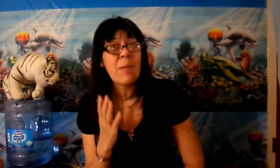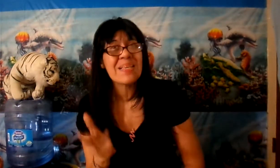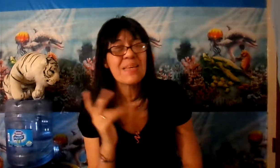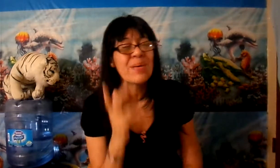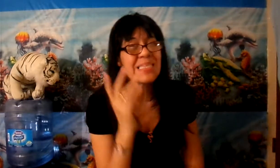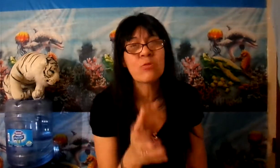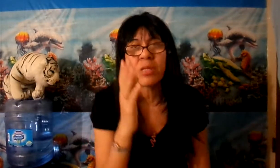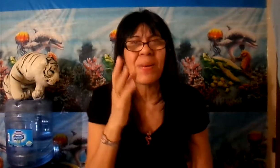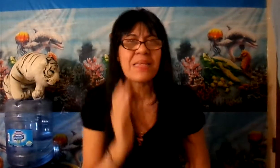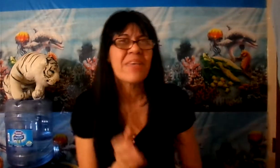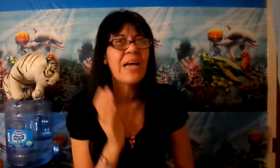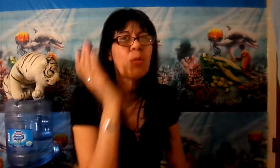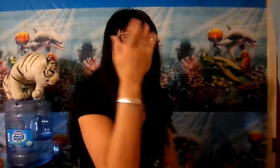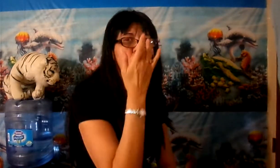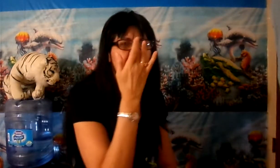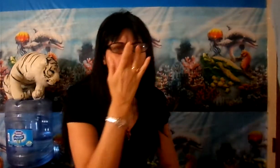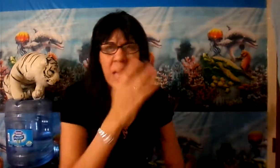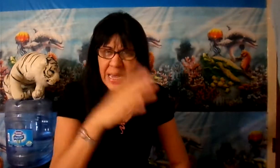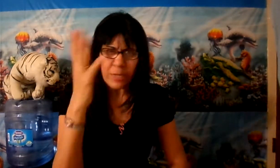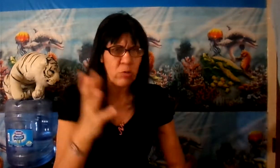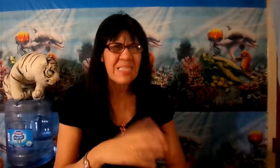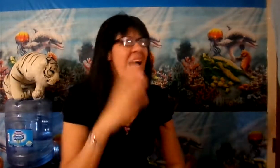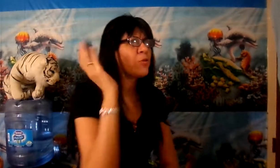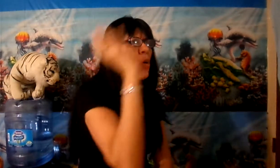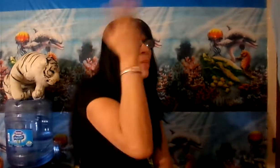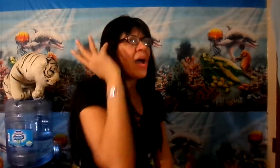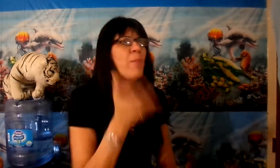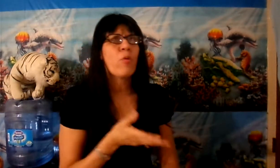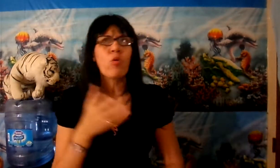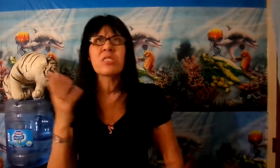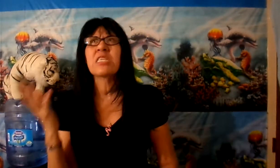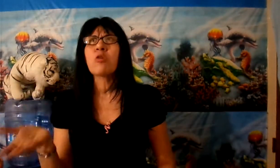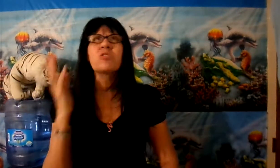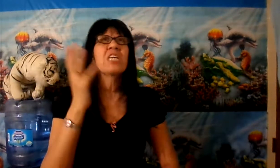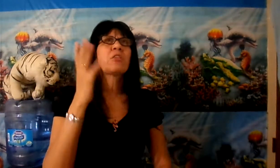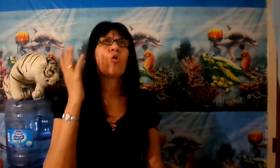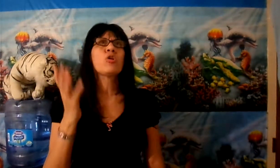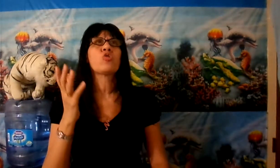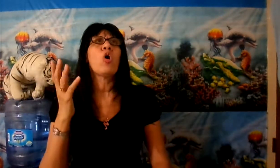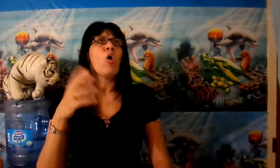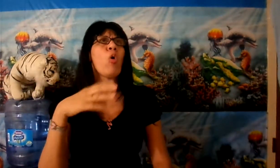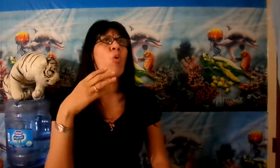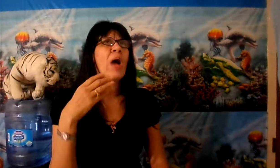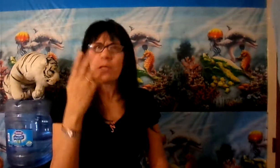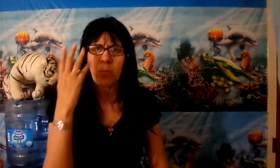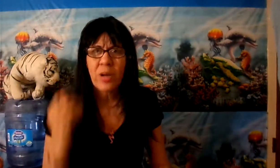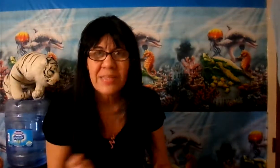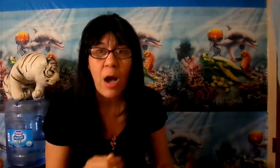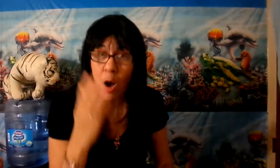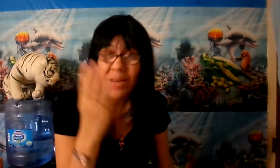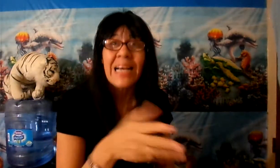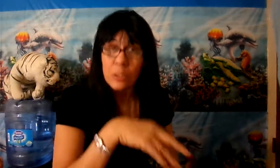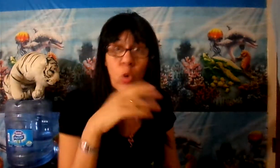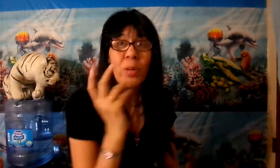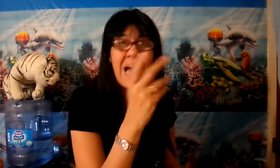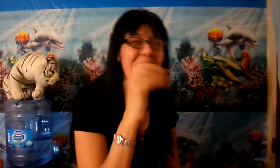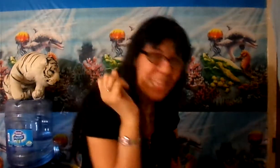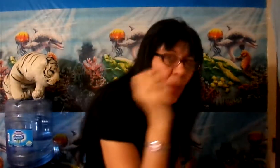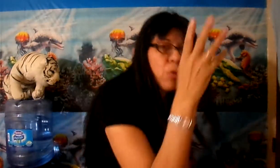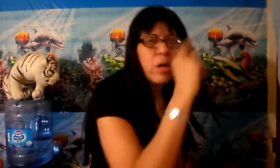veces tú te pasas viajando para otro lado. Y tú dices, yo voy a viajar por 5, 7, 8 o un año por allá. Ahora tú viajas y te dejan votado